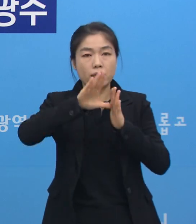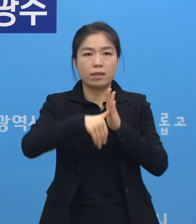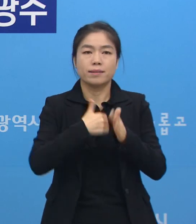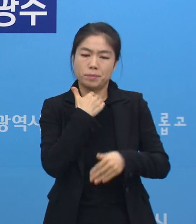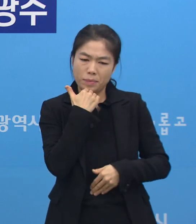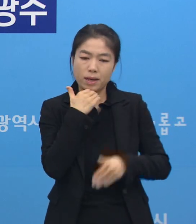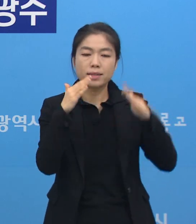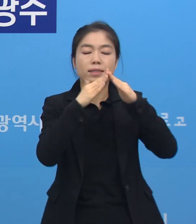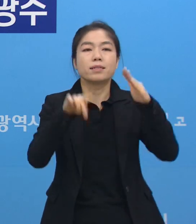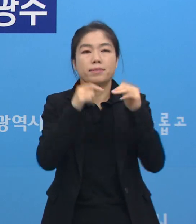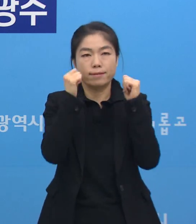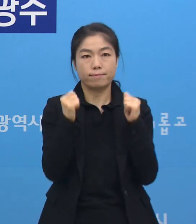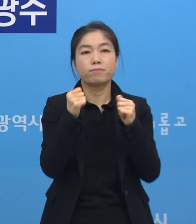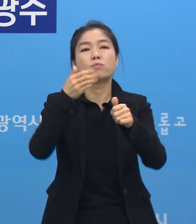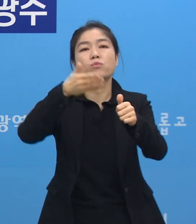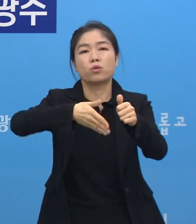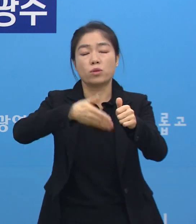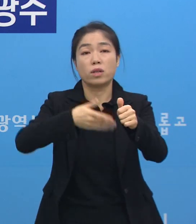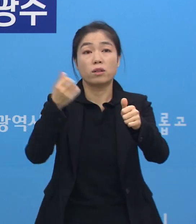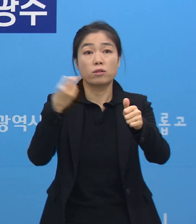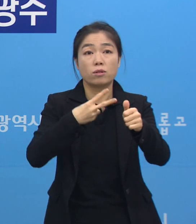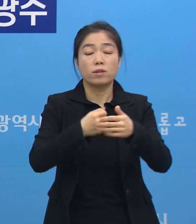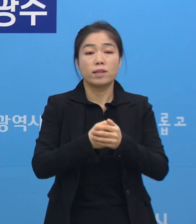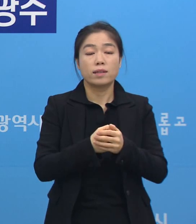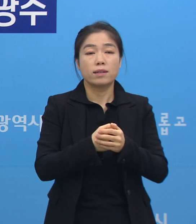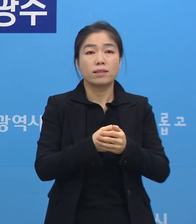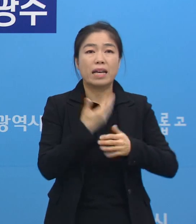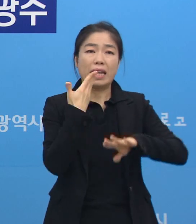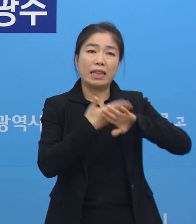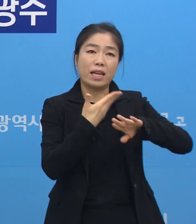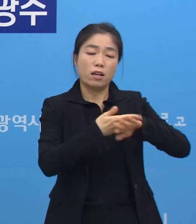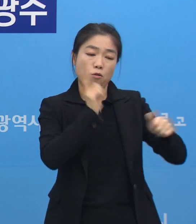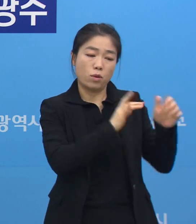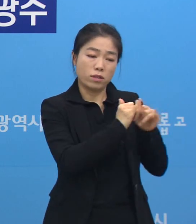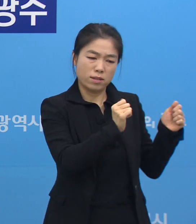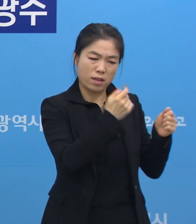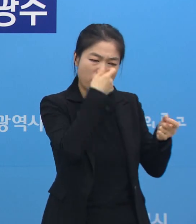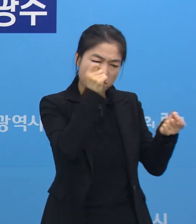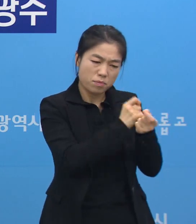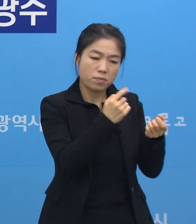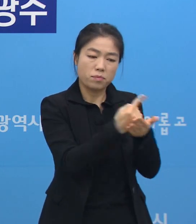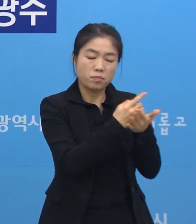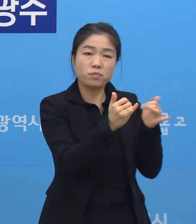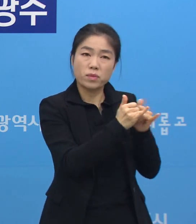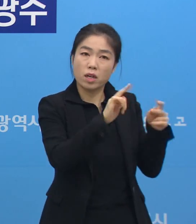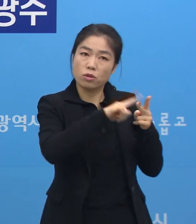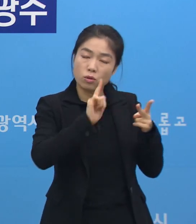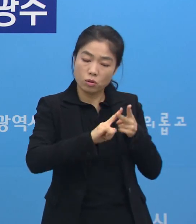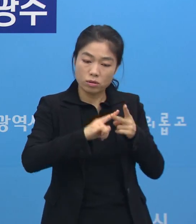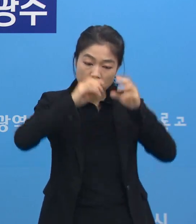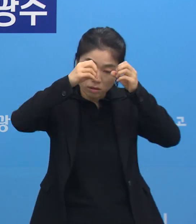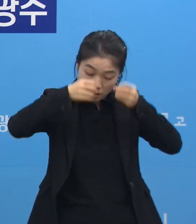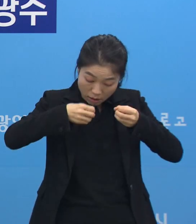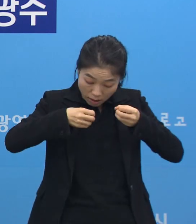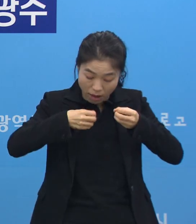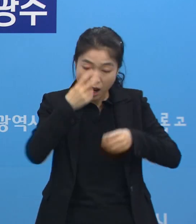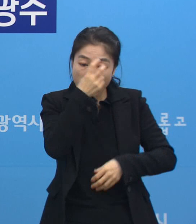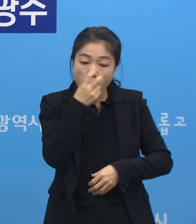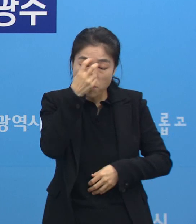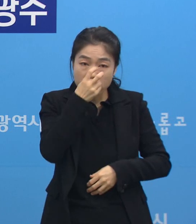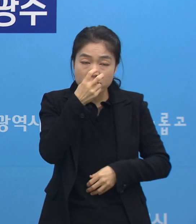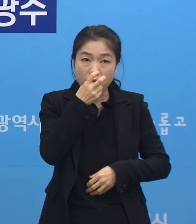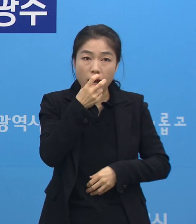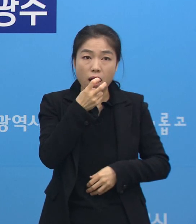자가격리를 해주시고 특히 기존 확진자와 관련된 밀접 접촉자 또는 능동감시로 분류되신 분들